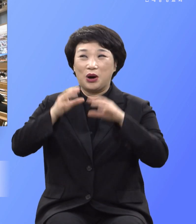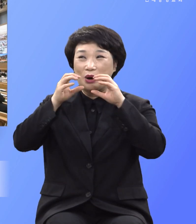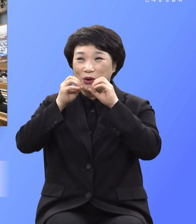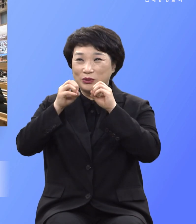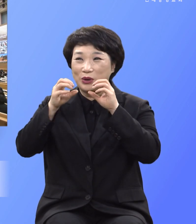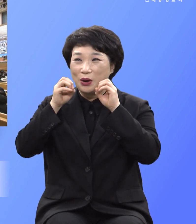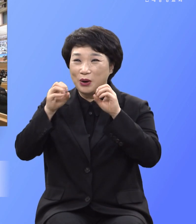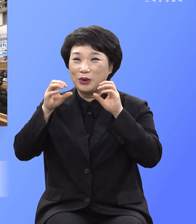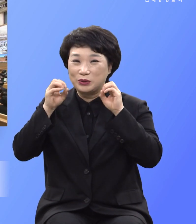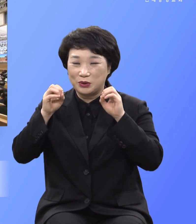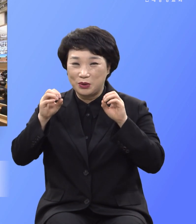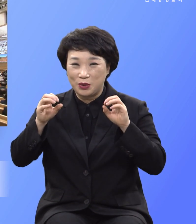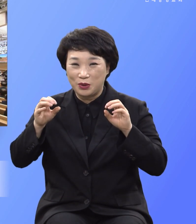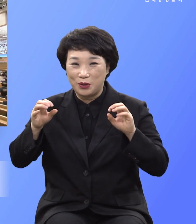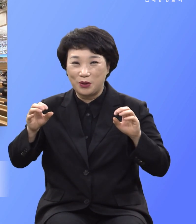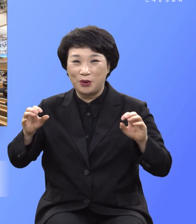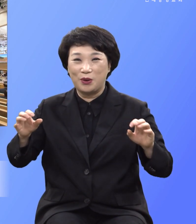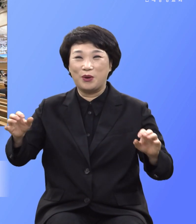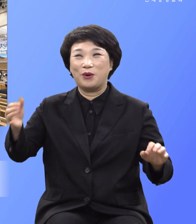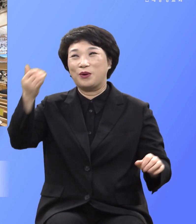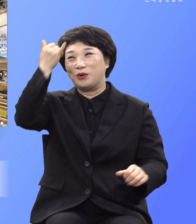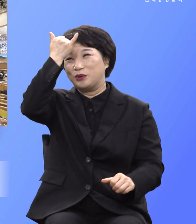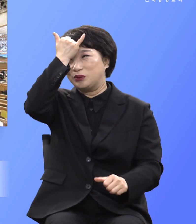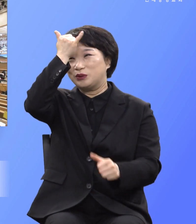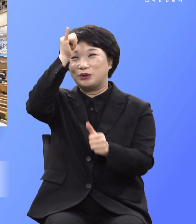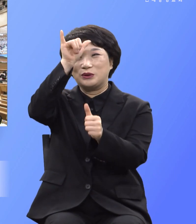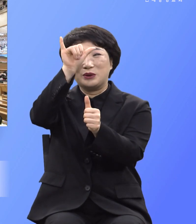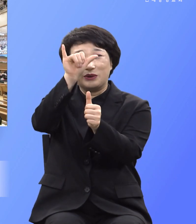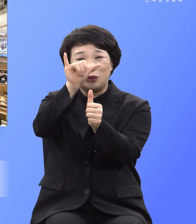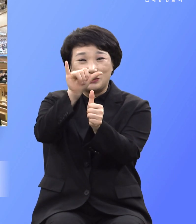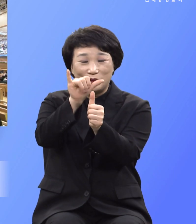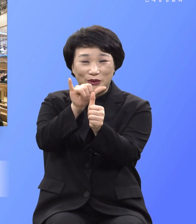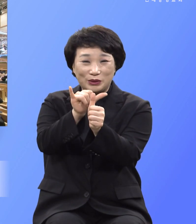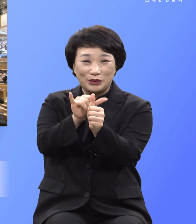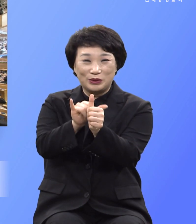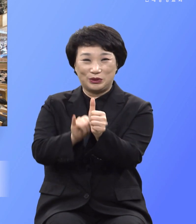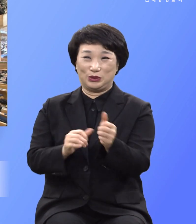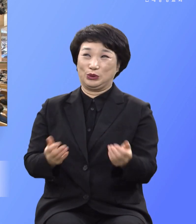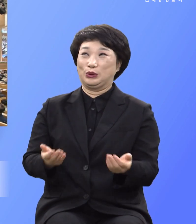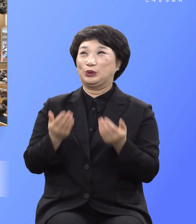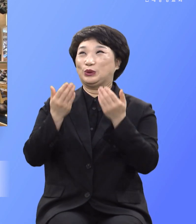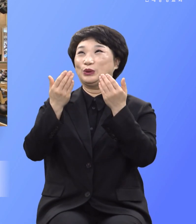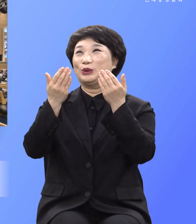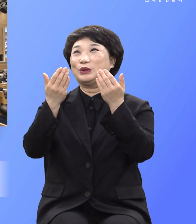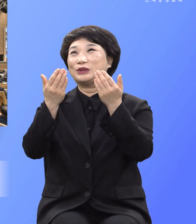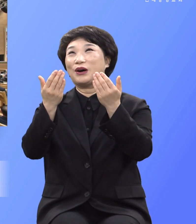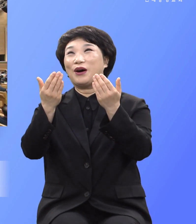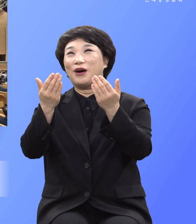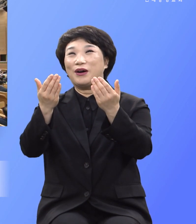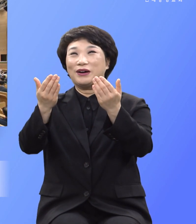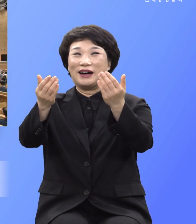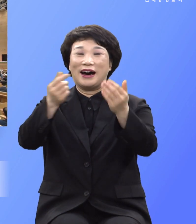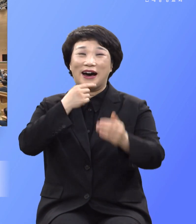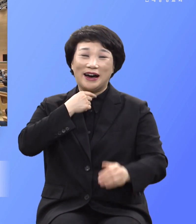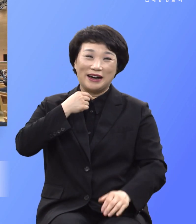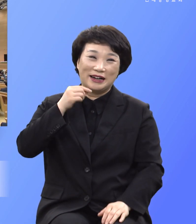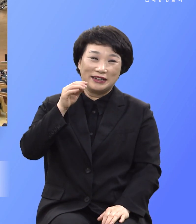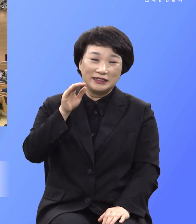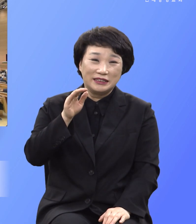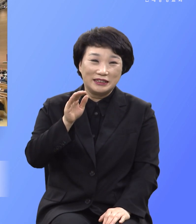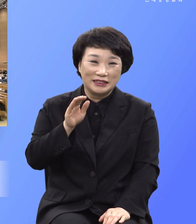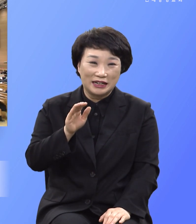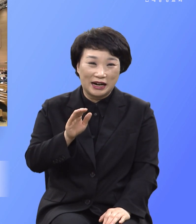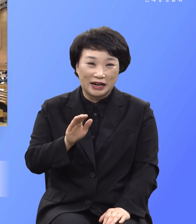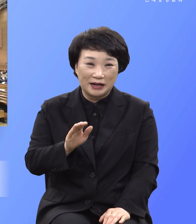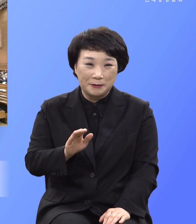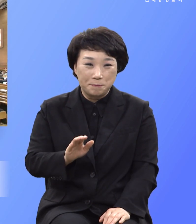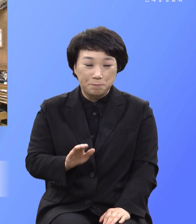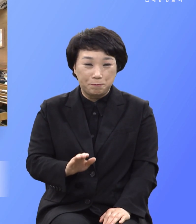주천하기라